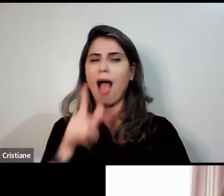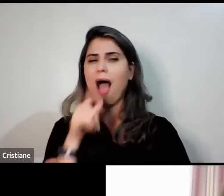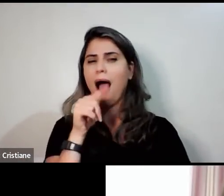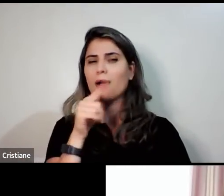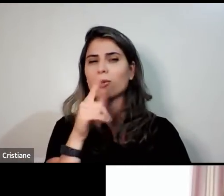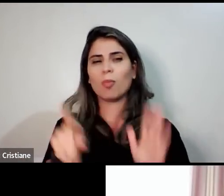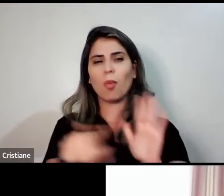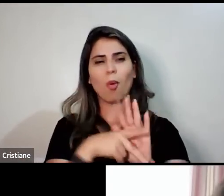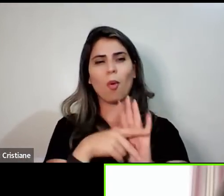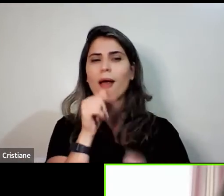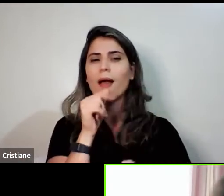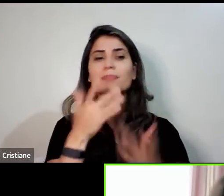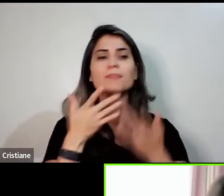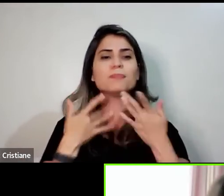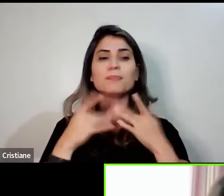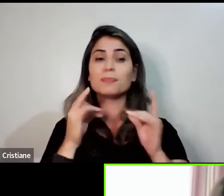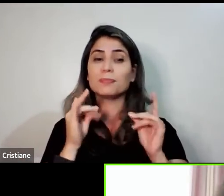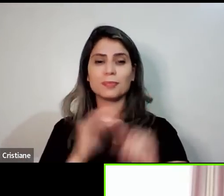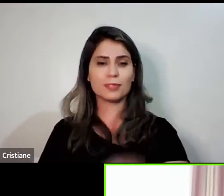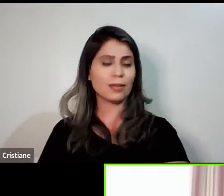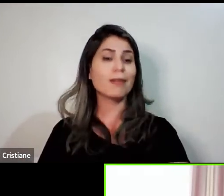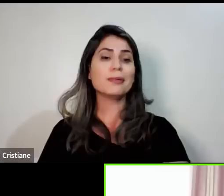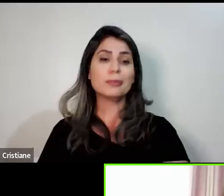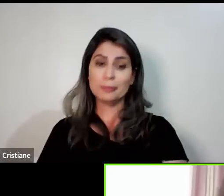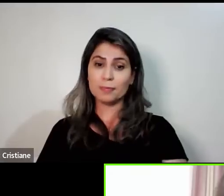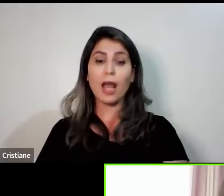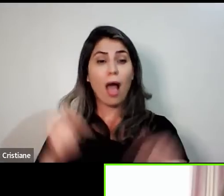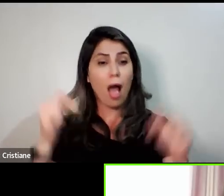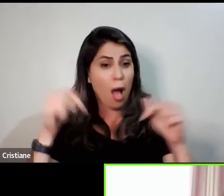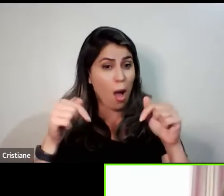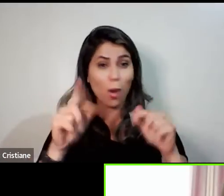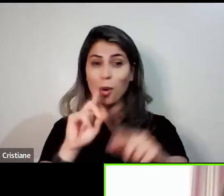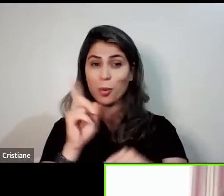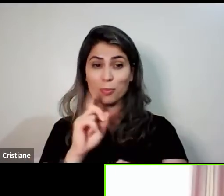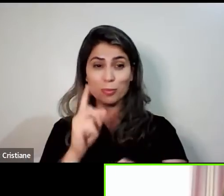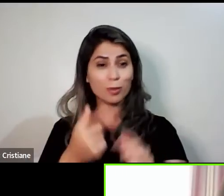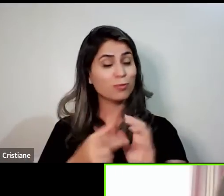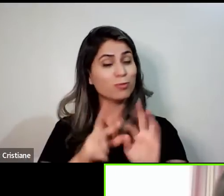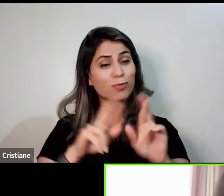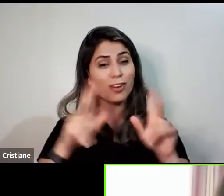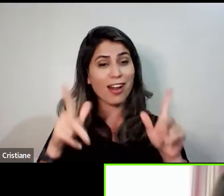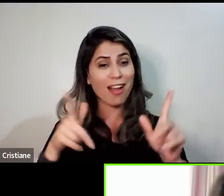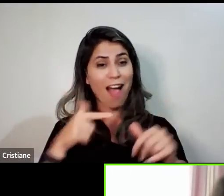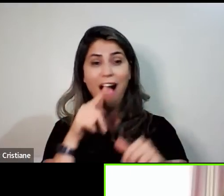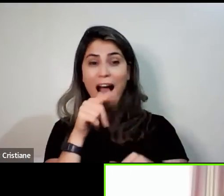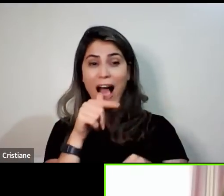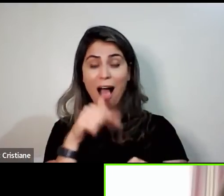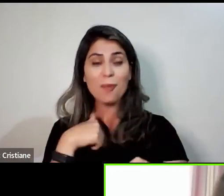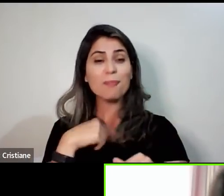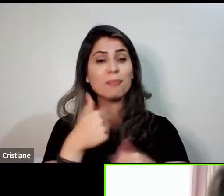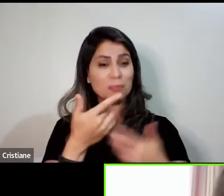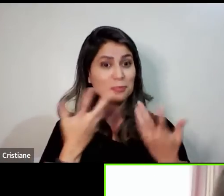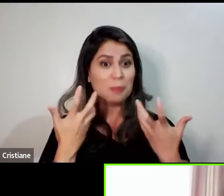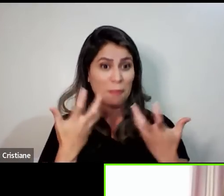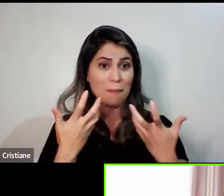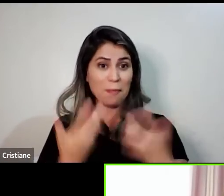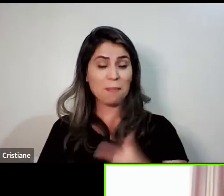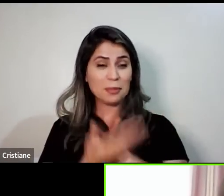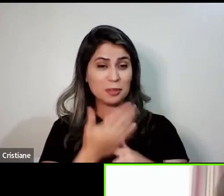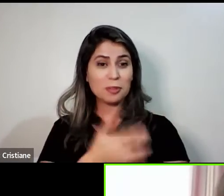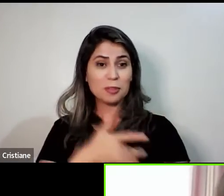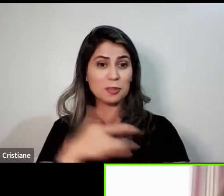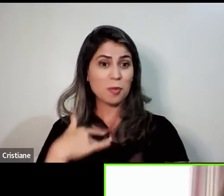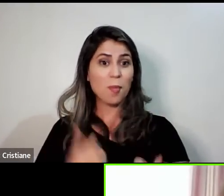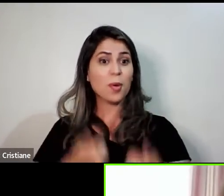lá. É, não preciso comprar mais aqueles suplementos que ela passava e outros. A tentativa eram